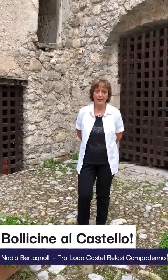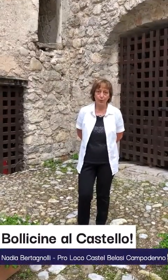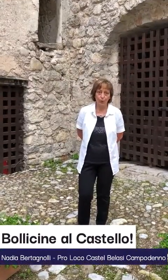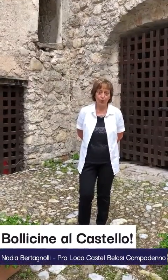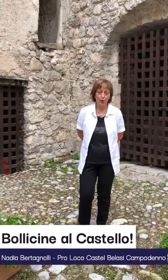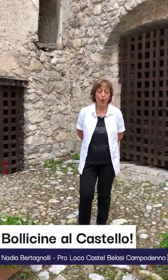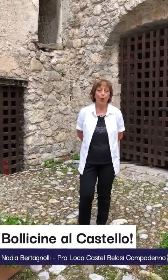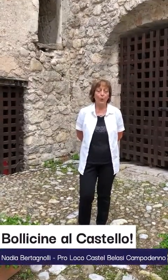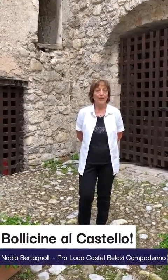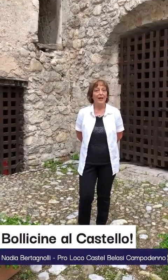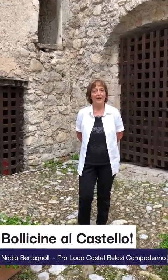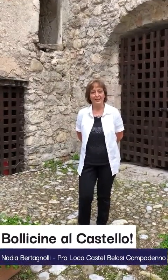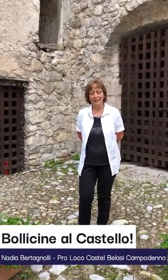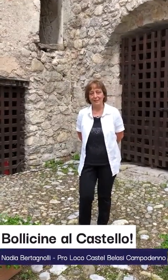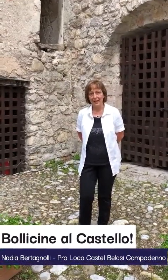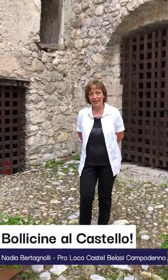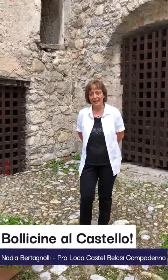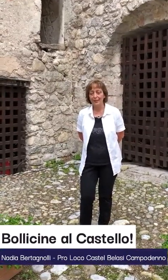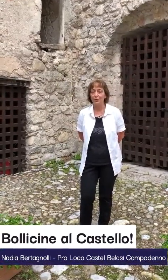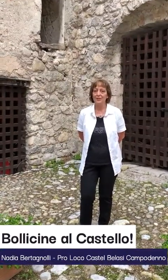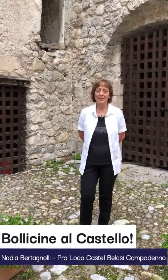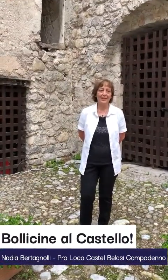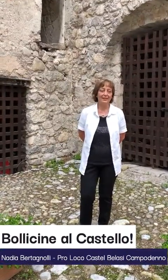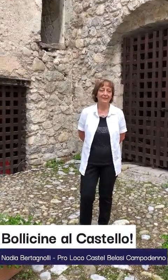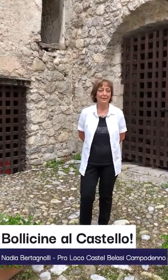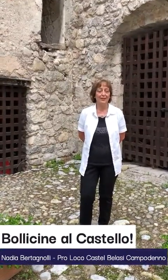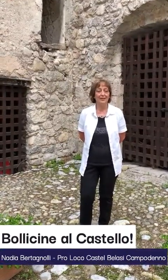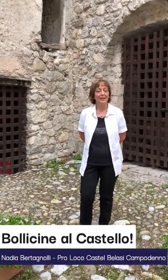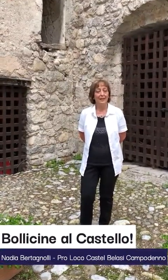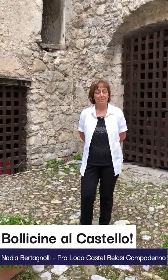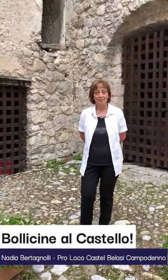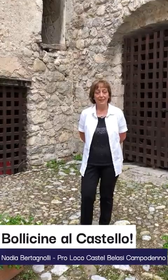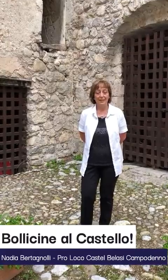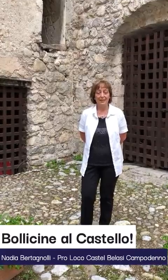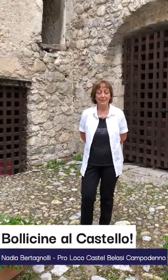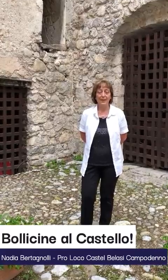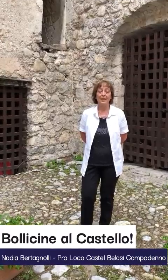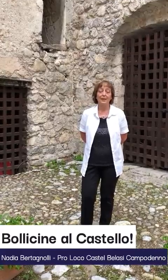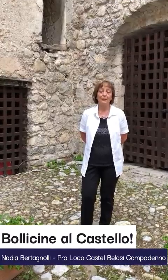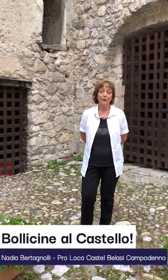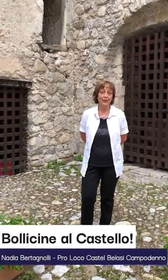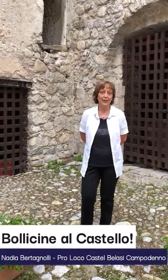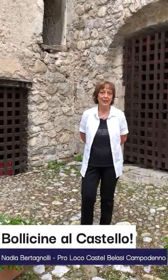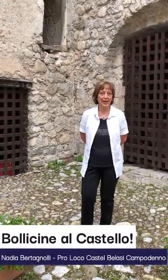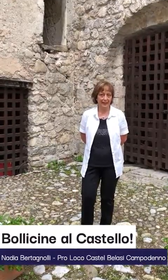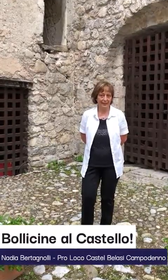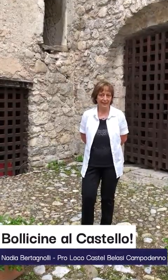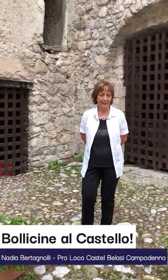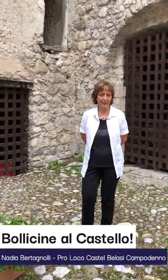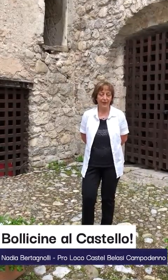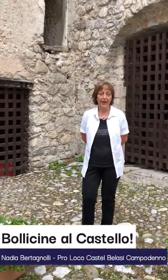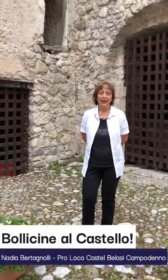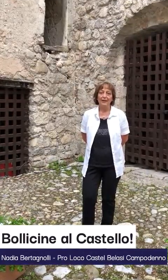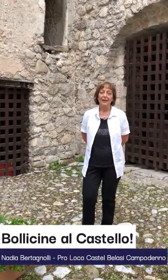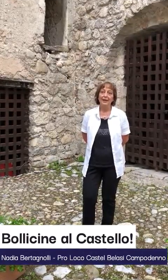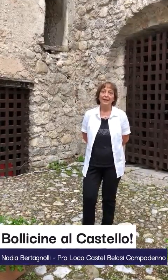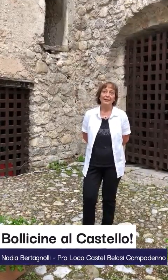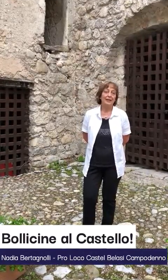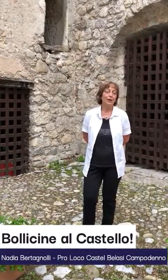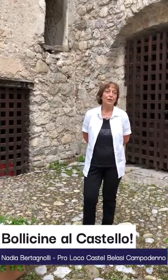agosto, qui a Castel Belasi, una serata veramente bellissima, Bollicine a Castello. Sarà una